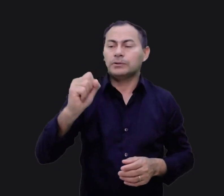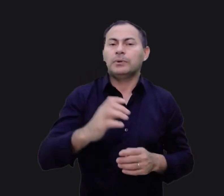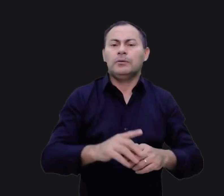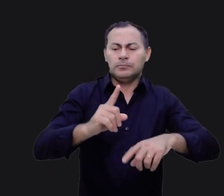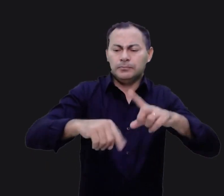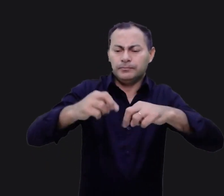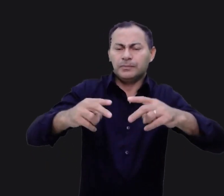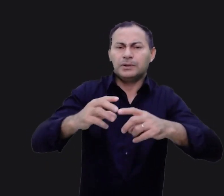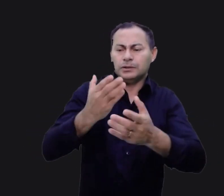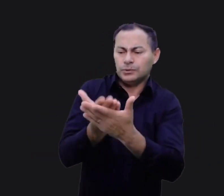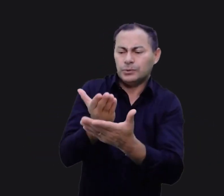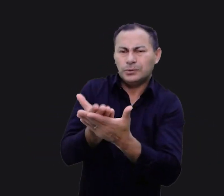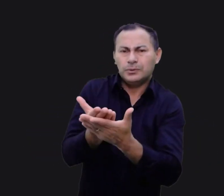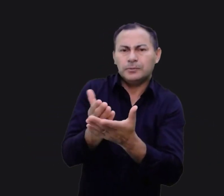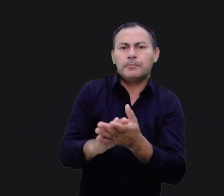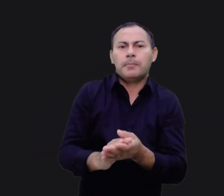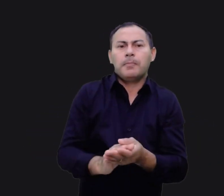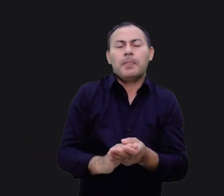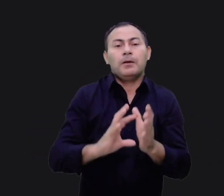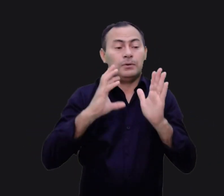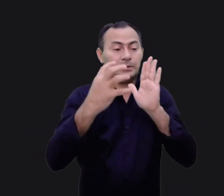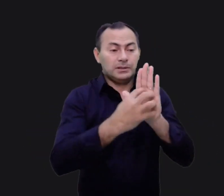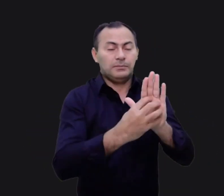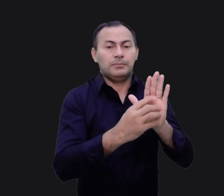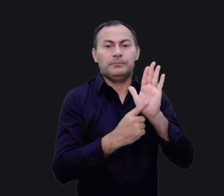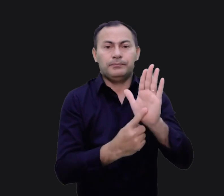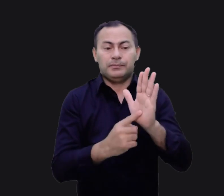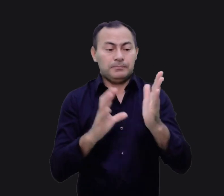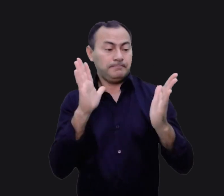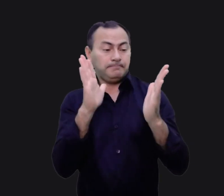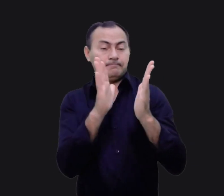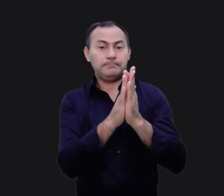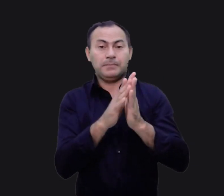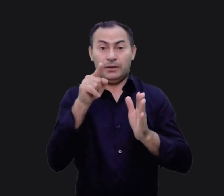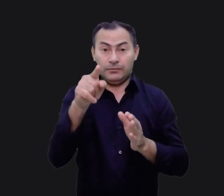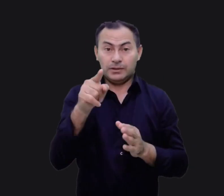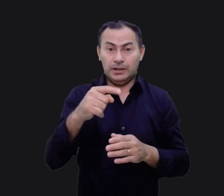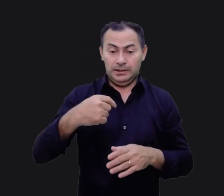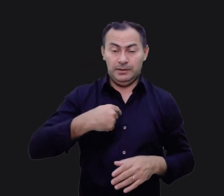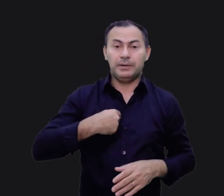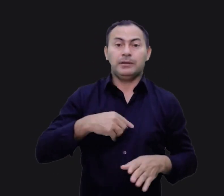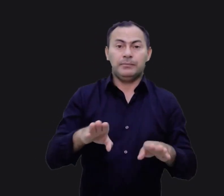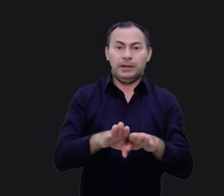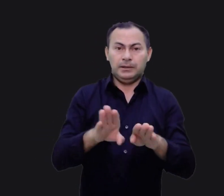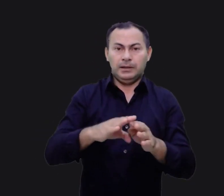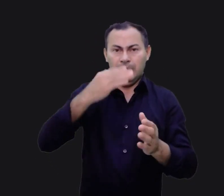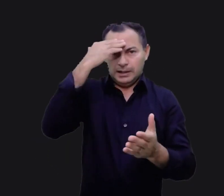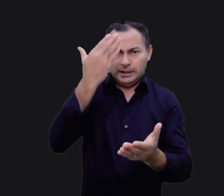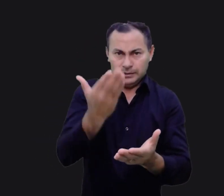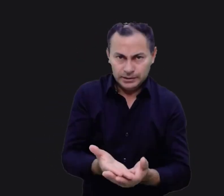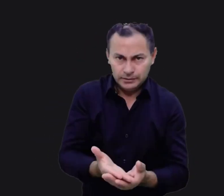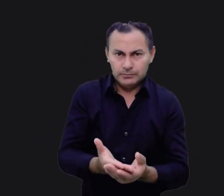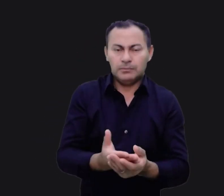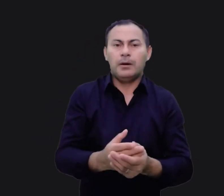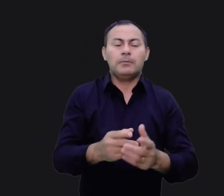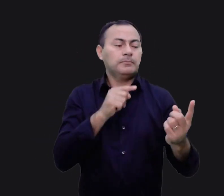é um pequeno objeto de estudo, um símbolo que causa um impacto em você e em mim. Acredito que seja esse o